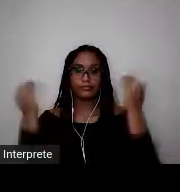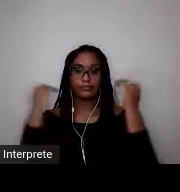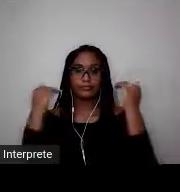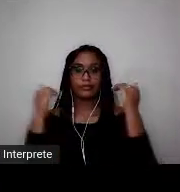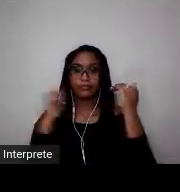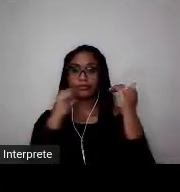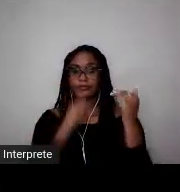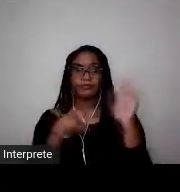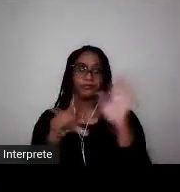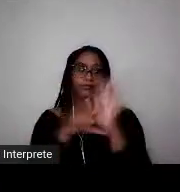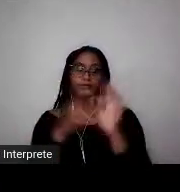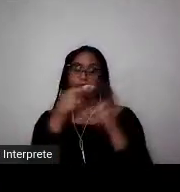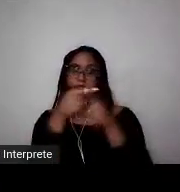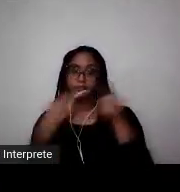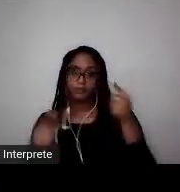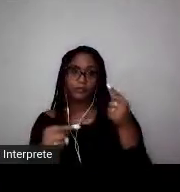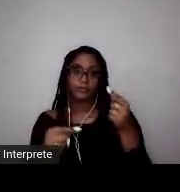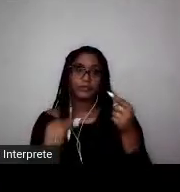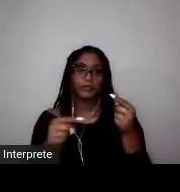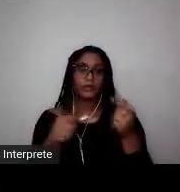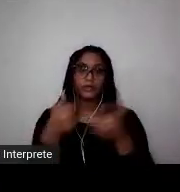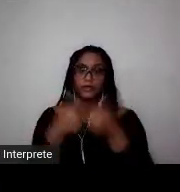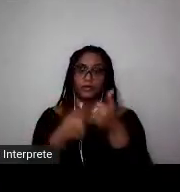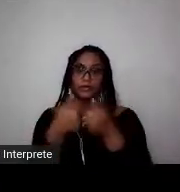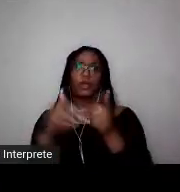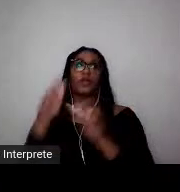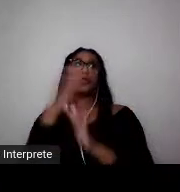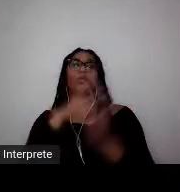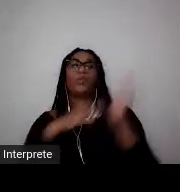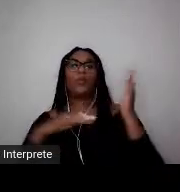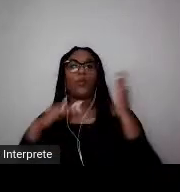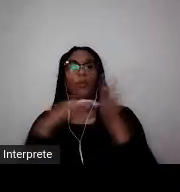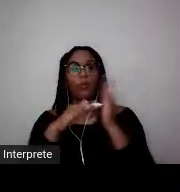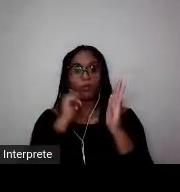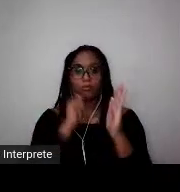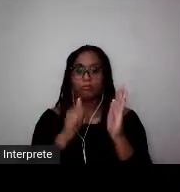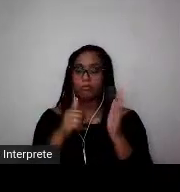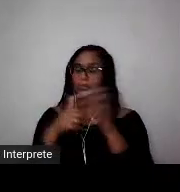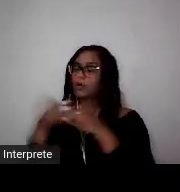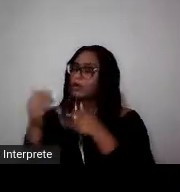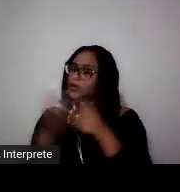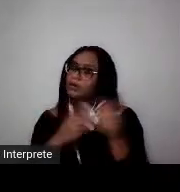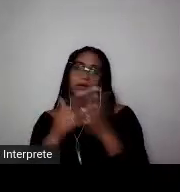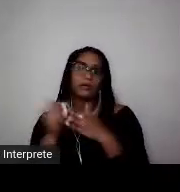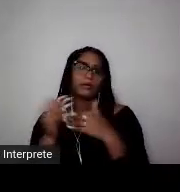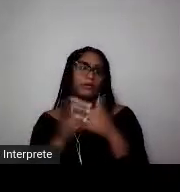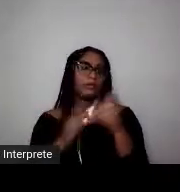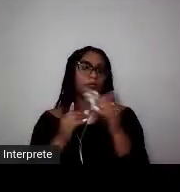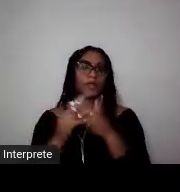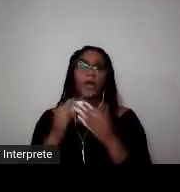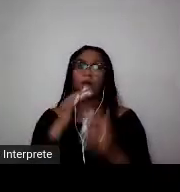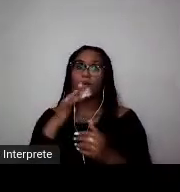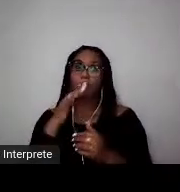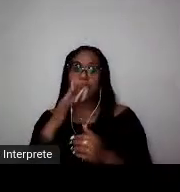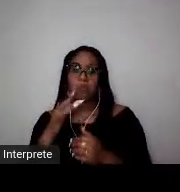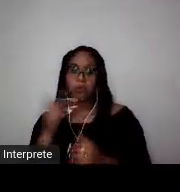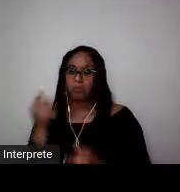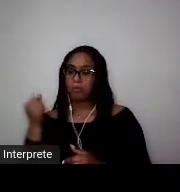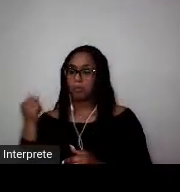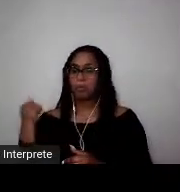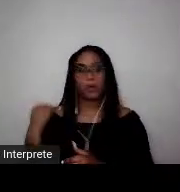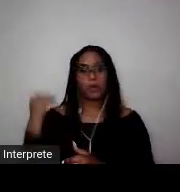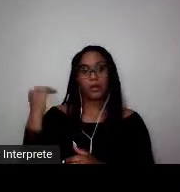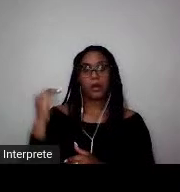permitida a prática, que todas as mulheres brasileiras, independente da sua classe, cor, orientação